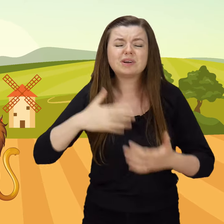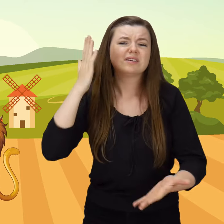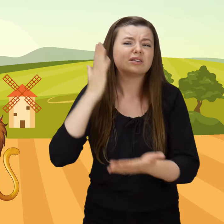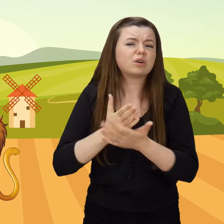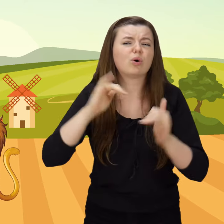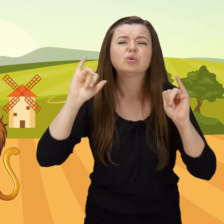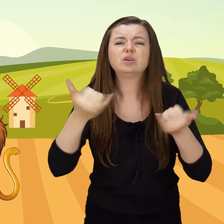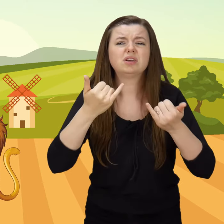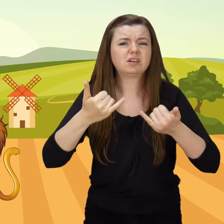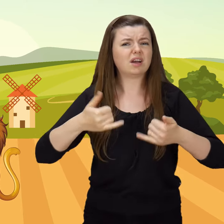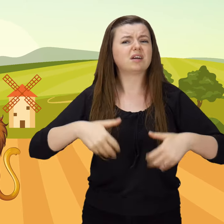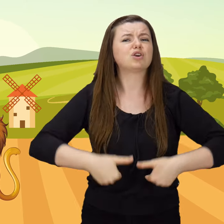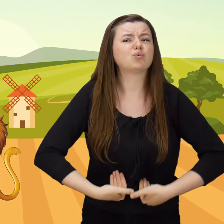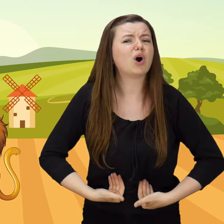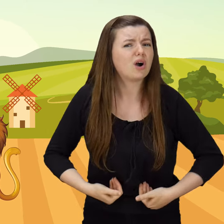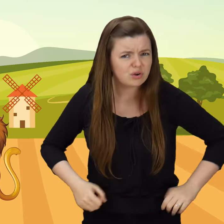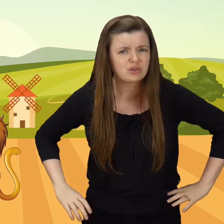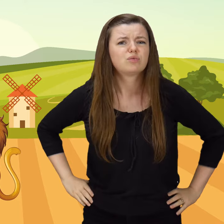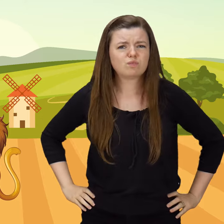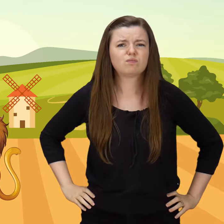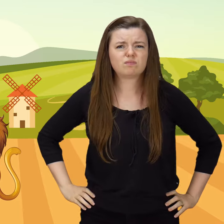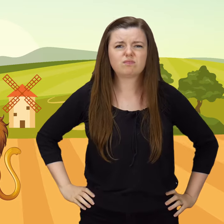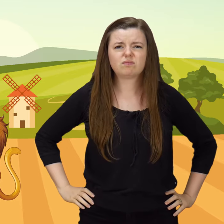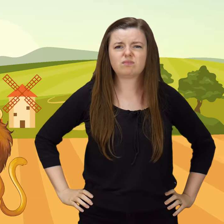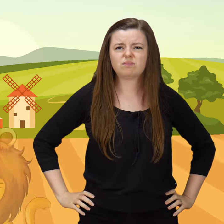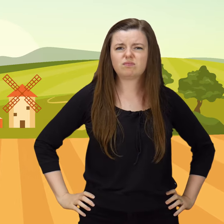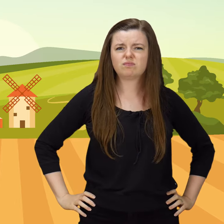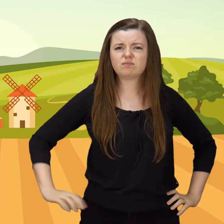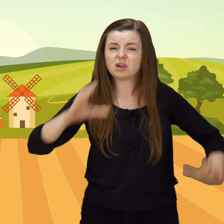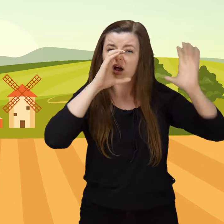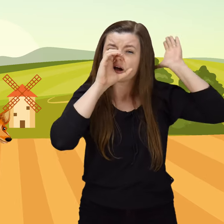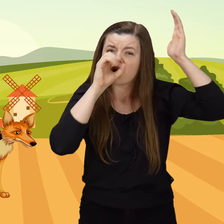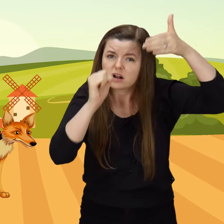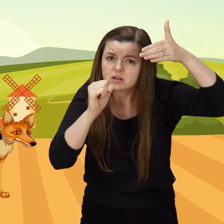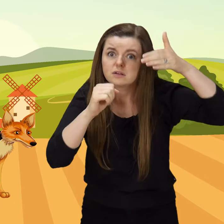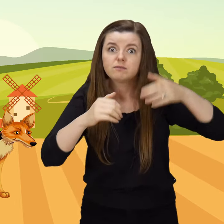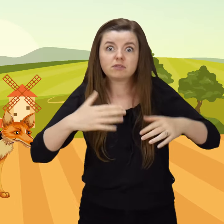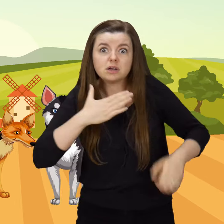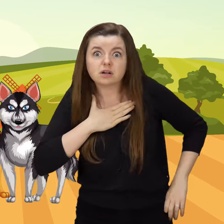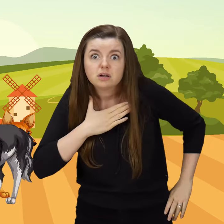tylko kiedy pości. Szakal, wilk,